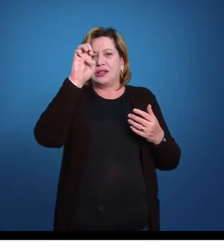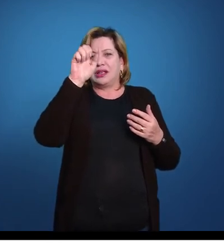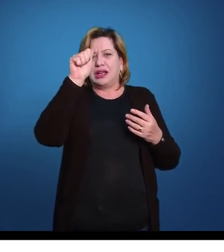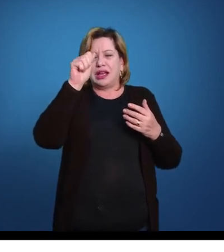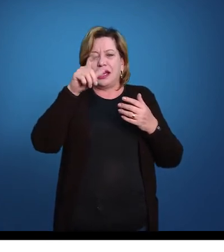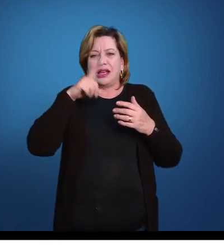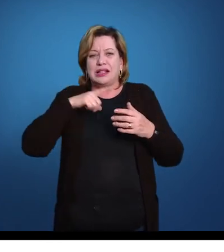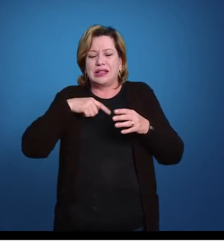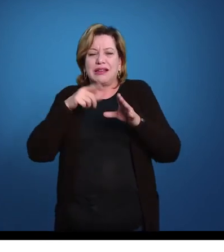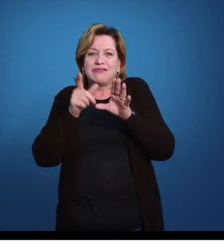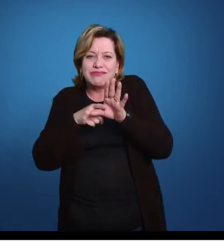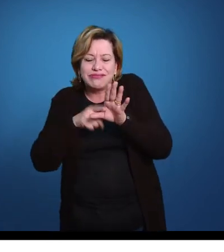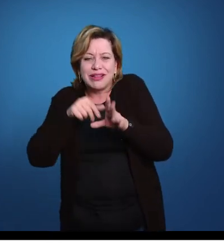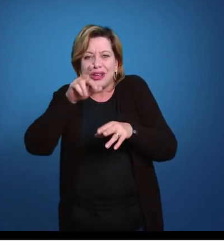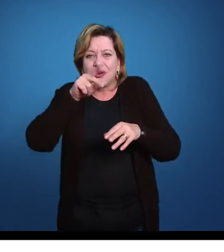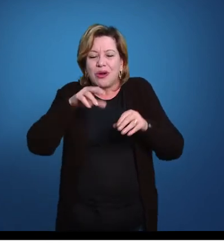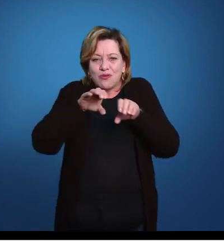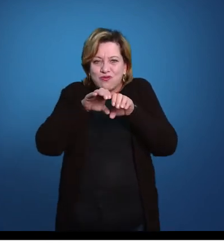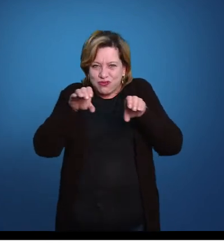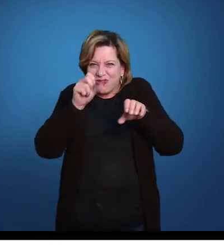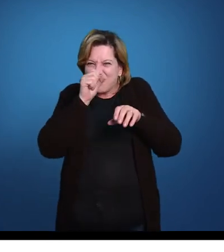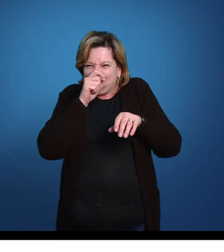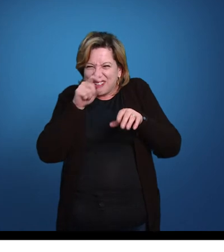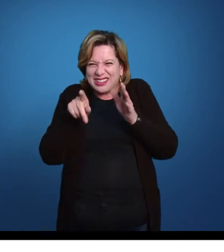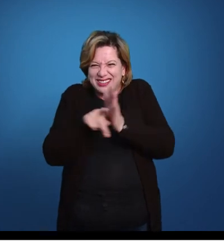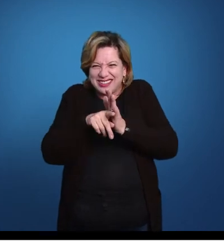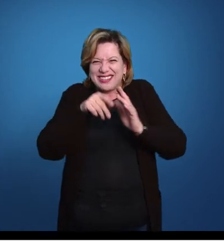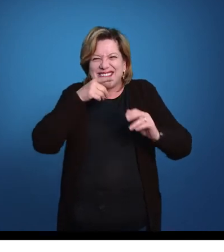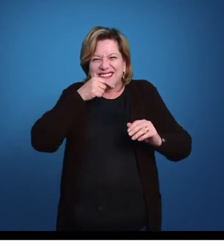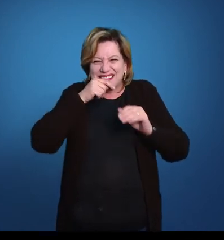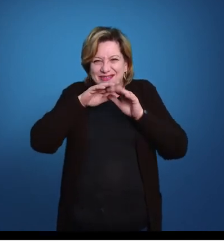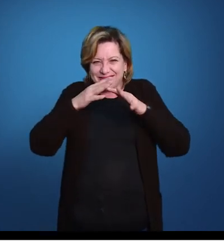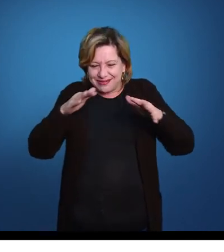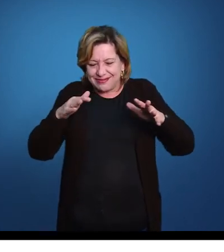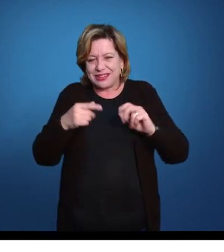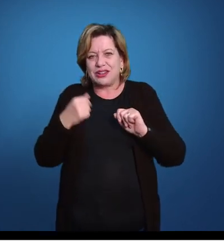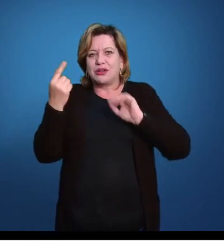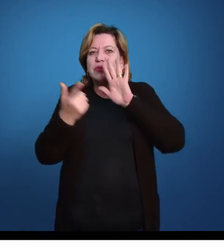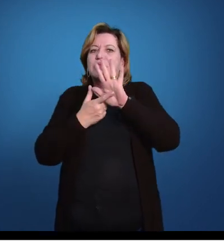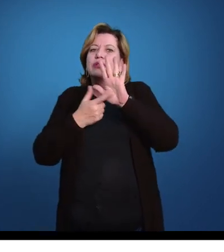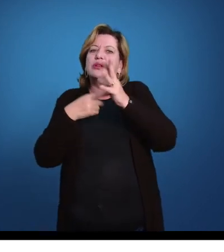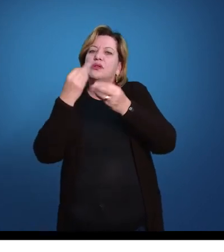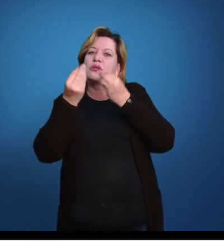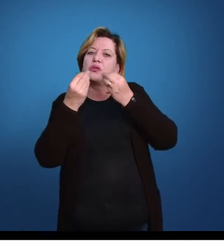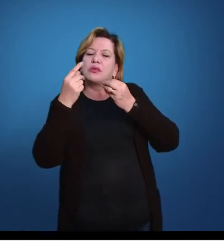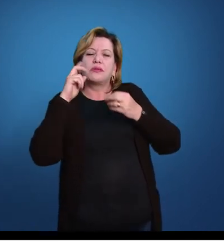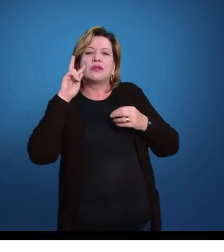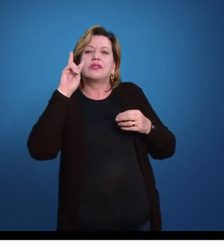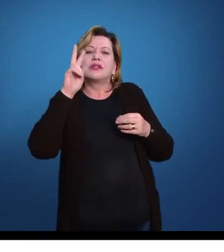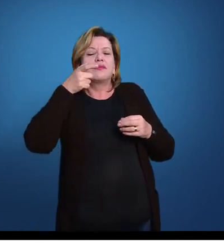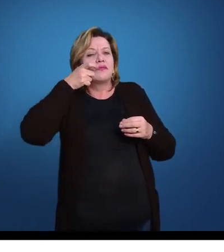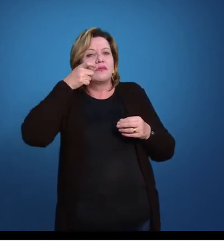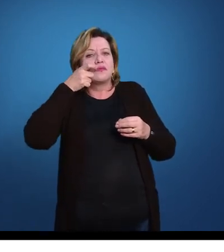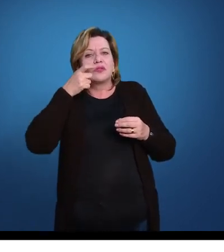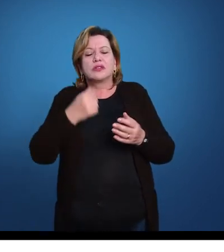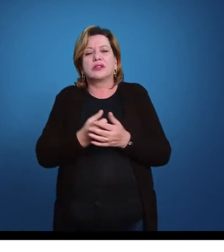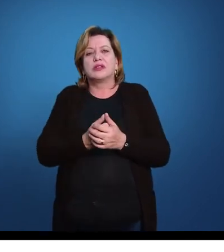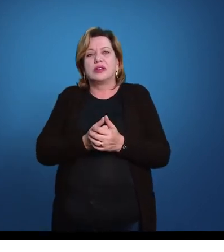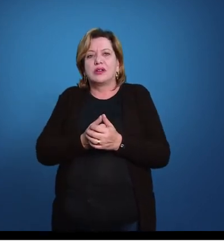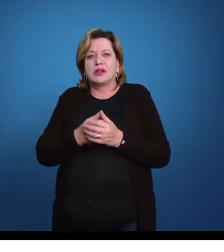pepinos do mar. Aqui, eu estou mostrando a forma de cada um deles, a observação geral. Então, voltando à estrela